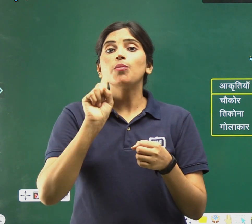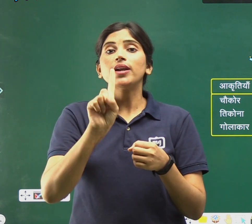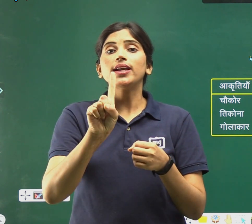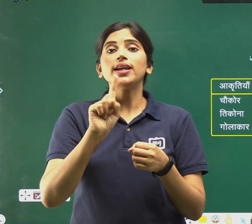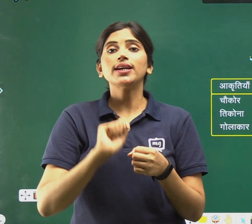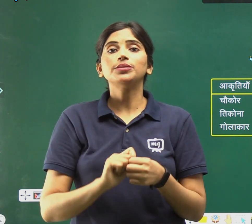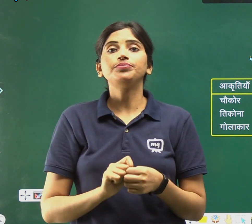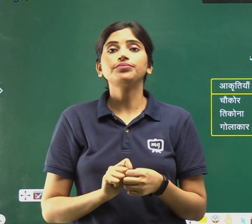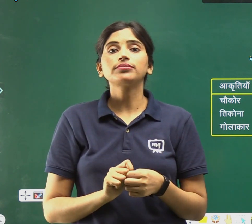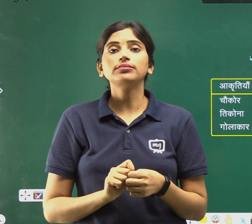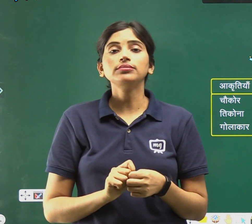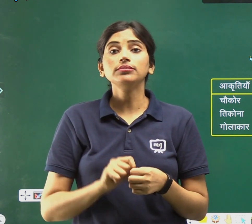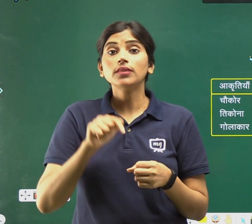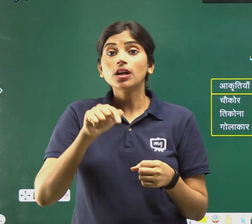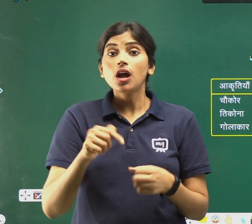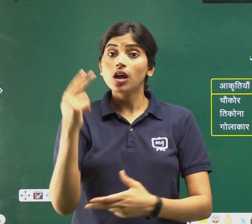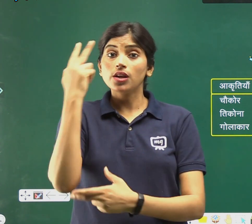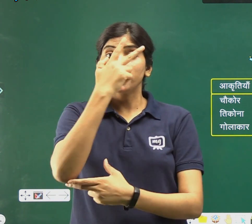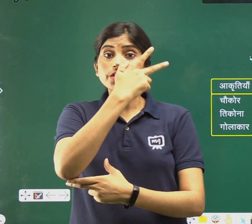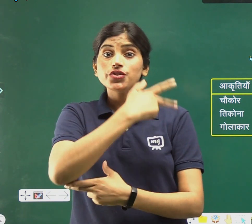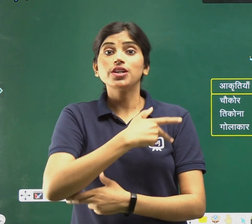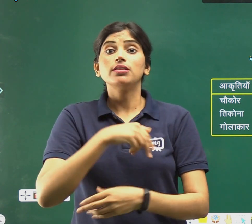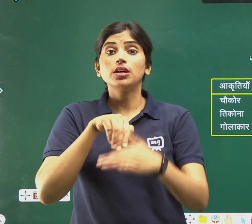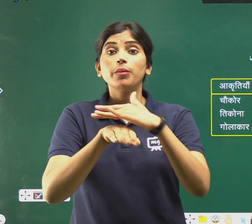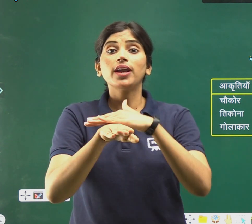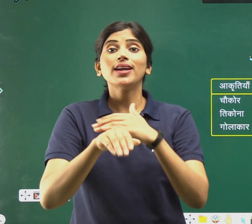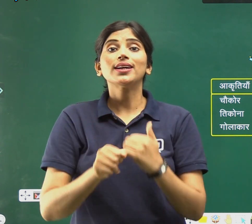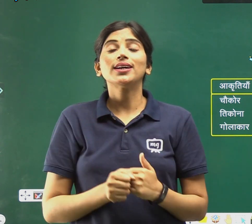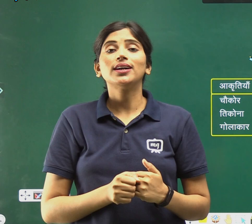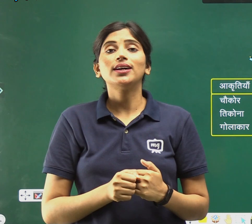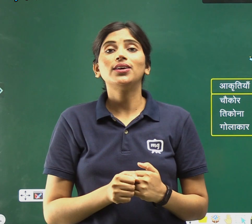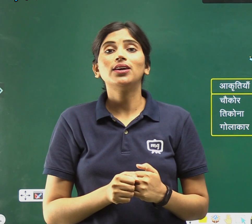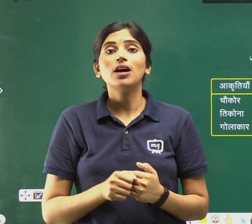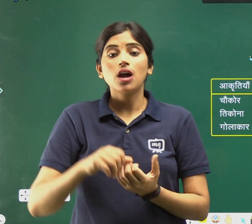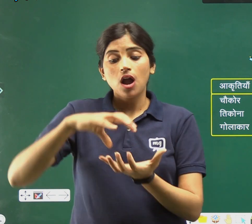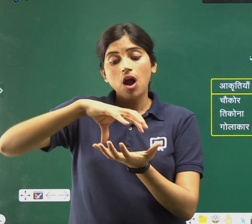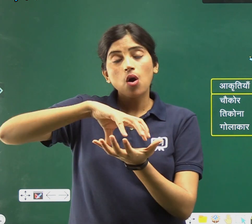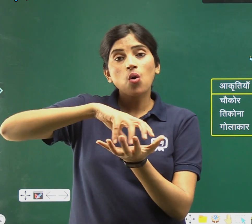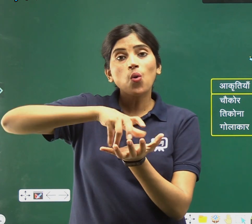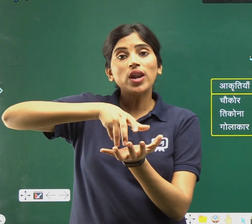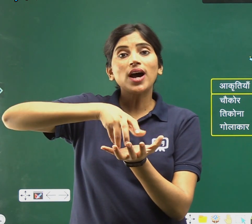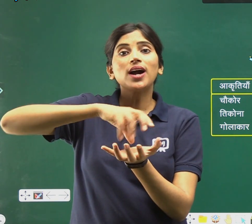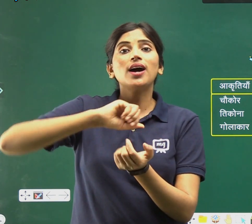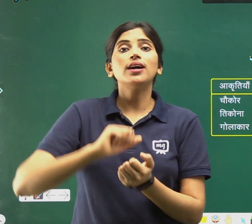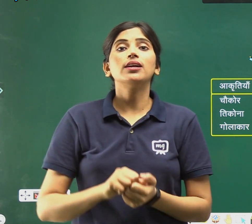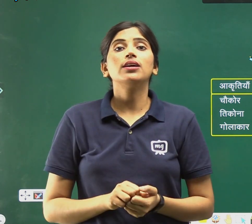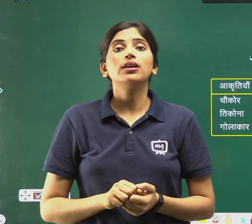इस चित्र में, गोलाकार,